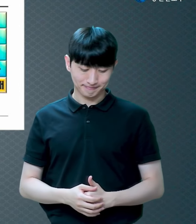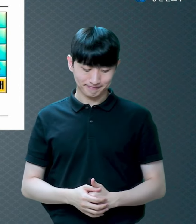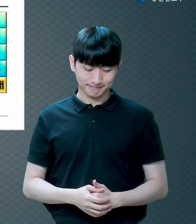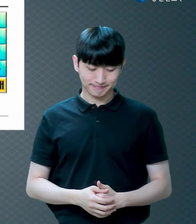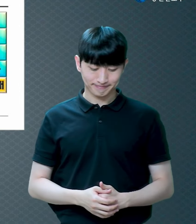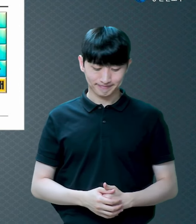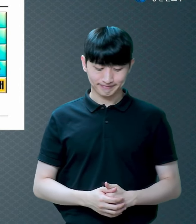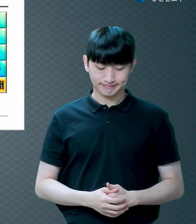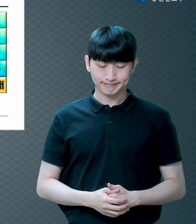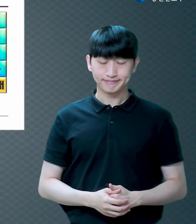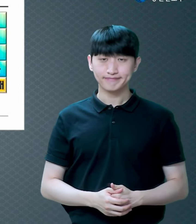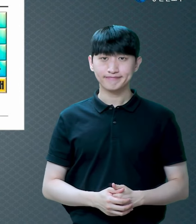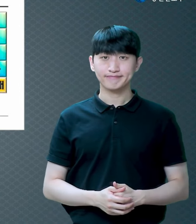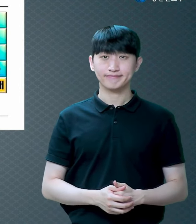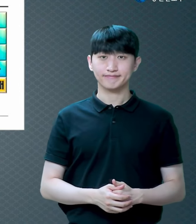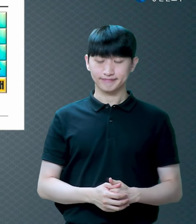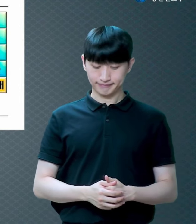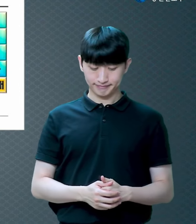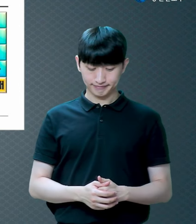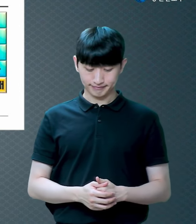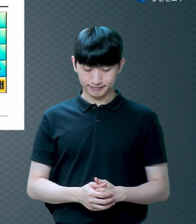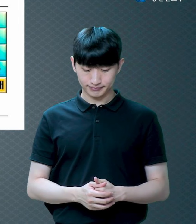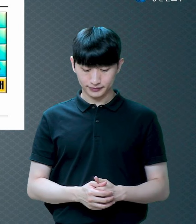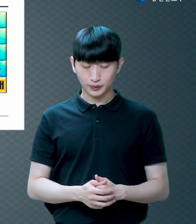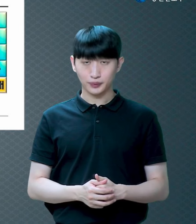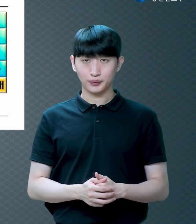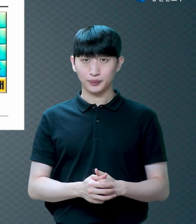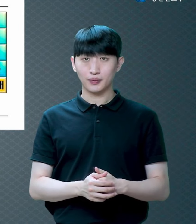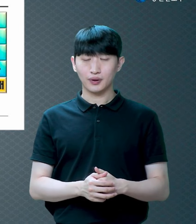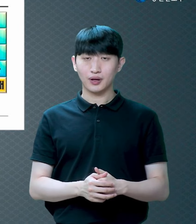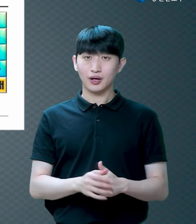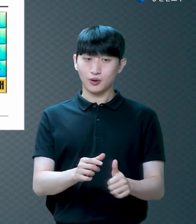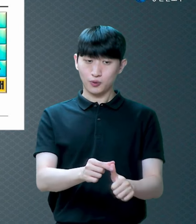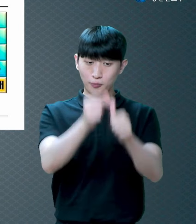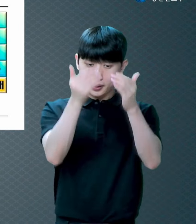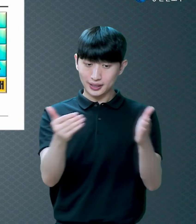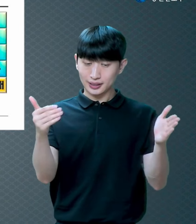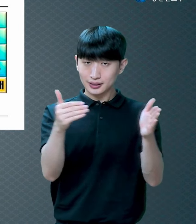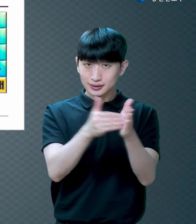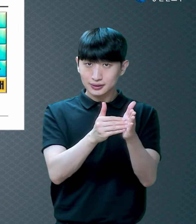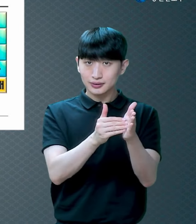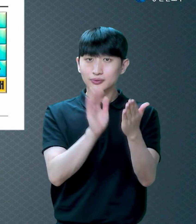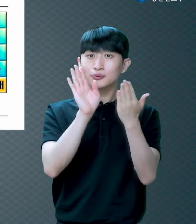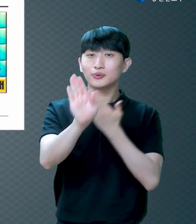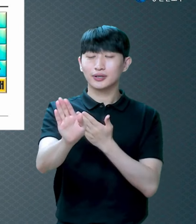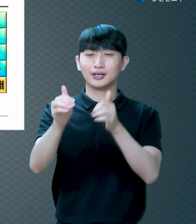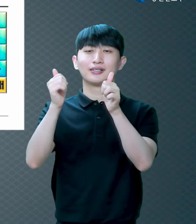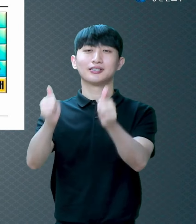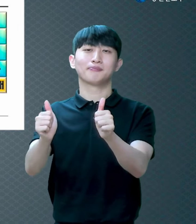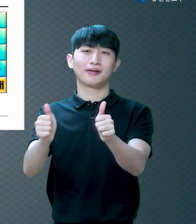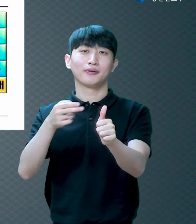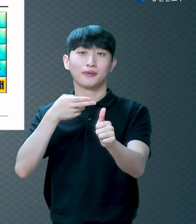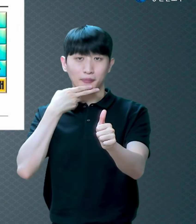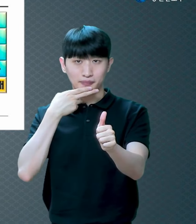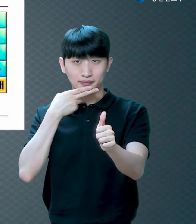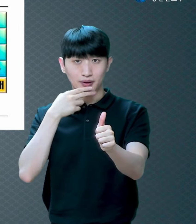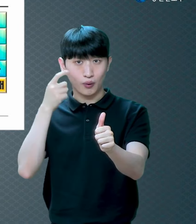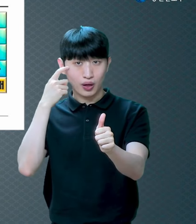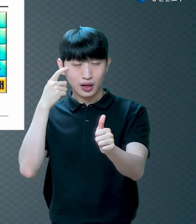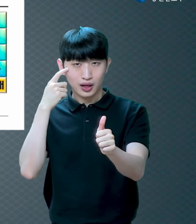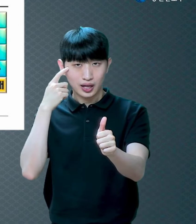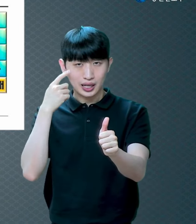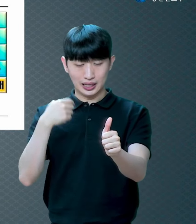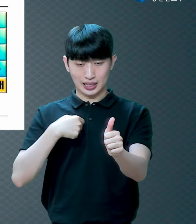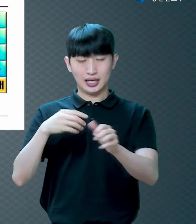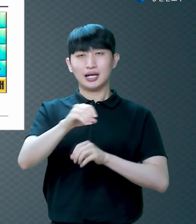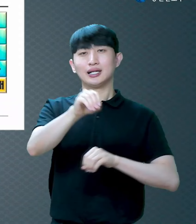구원이라는 말 속에는 심판 안 받는다 이제 왜 내가 받을 심판 예수님이 받아주셨으니까